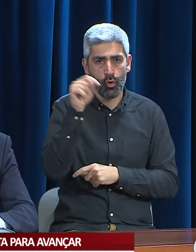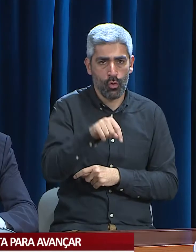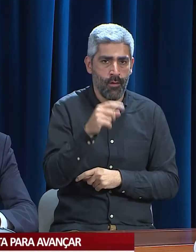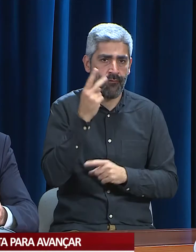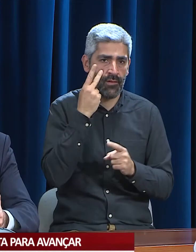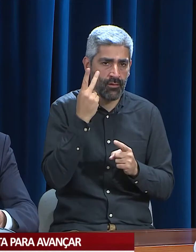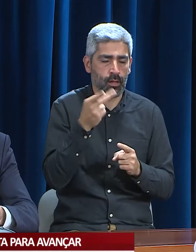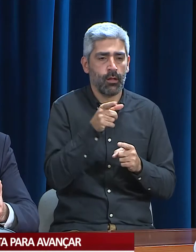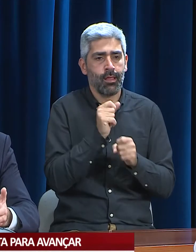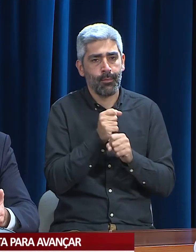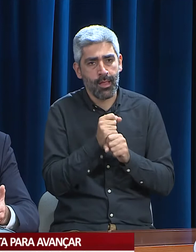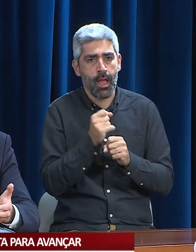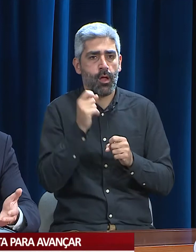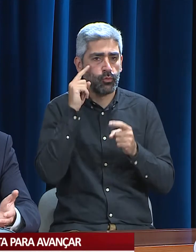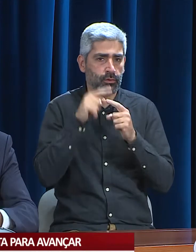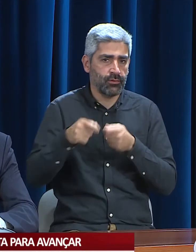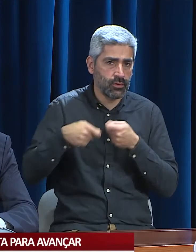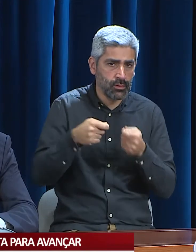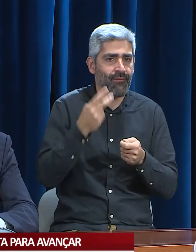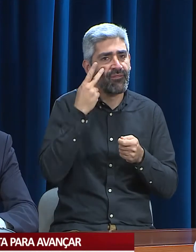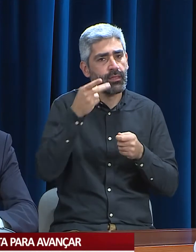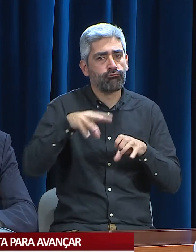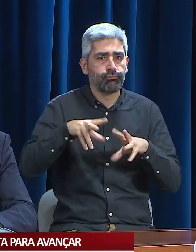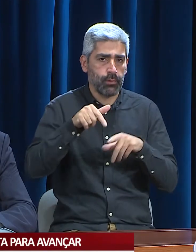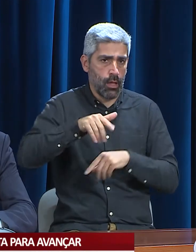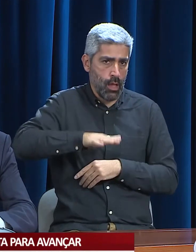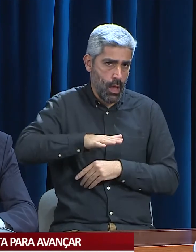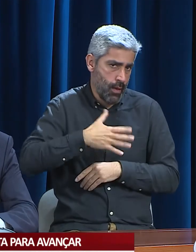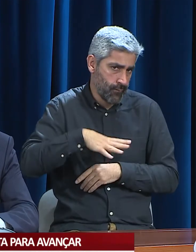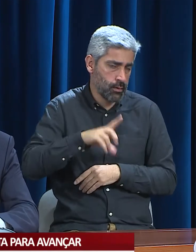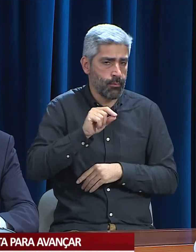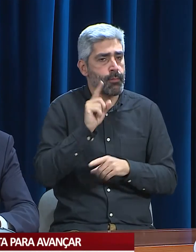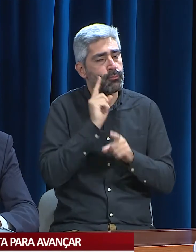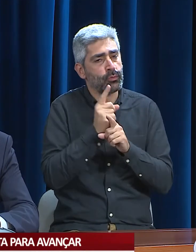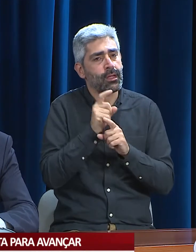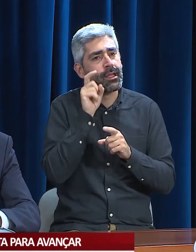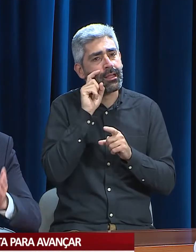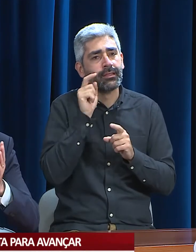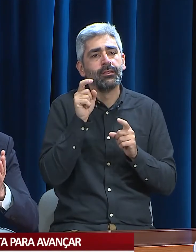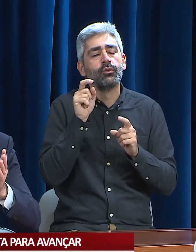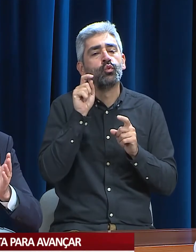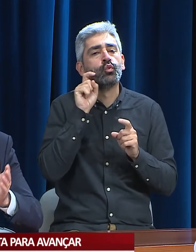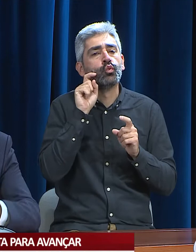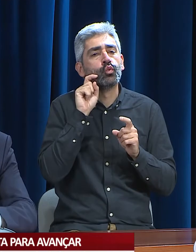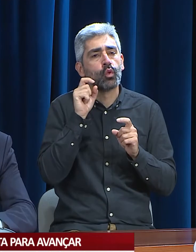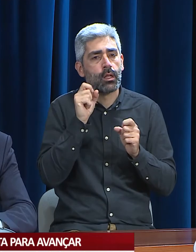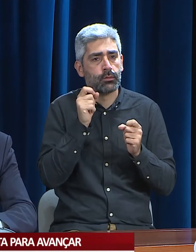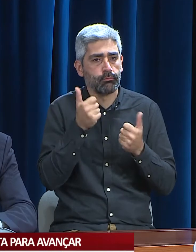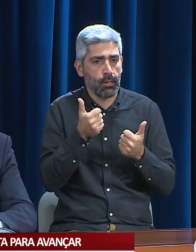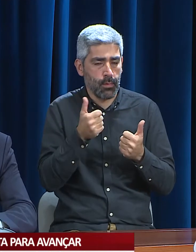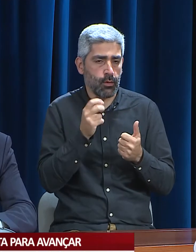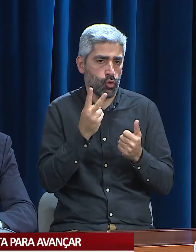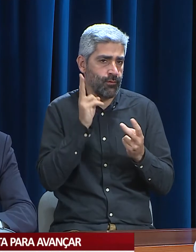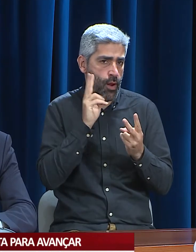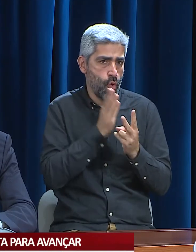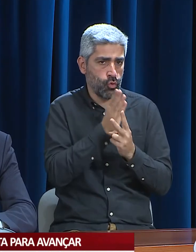viver, para trabalhar, para investir, para fazer as suas vidas e, por outro lado, também a garantia da segurança, porque são os dois valores que é preciso compatibilizar